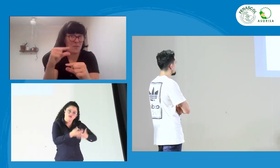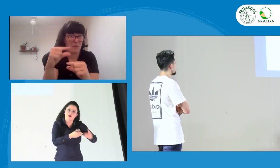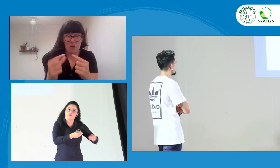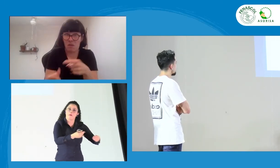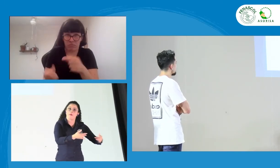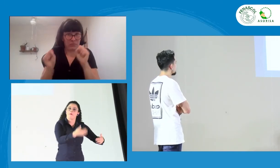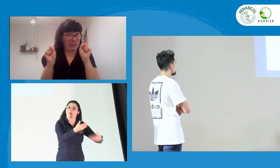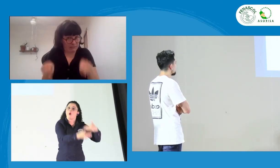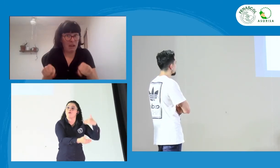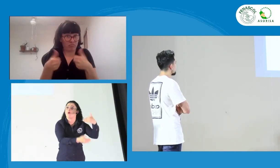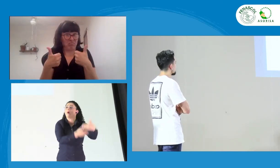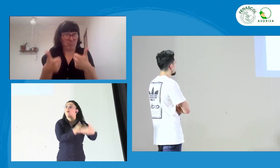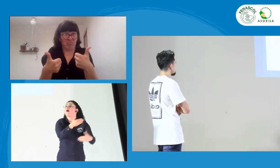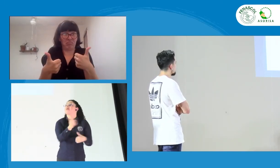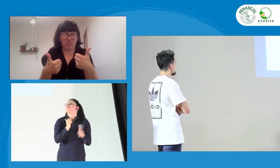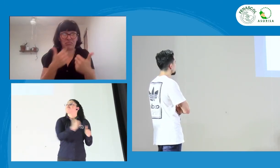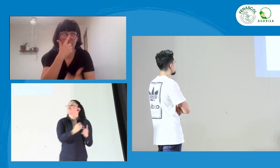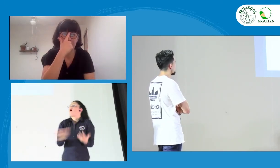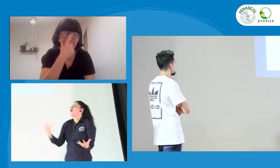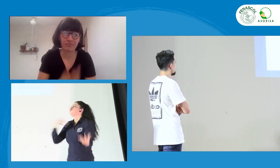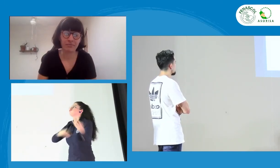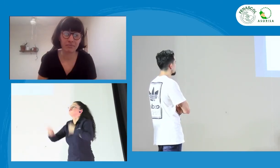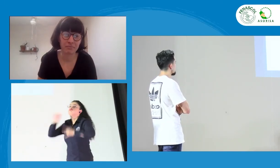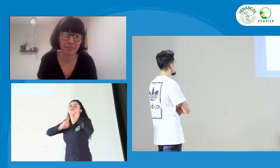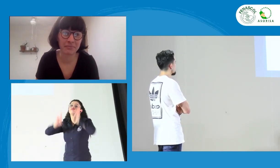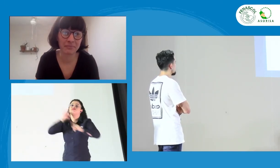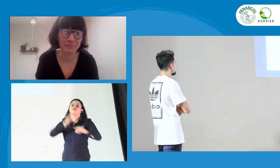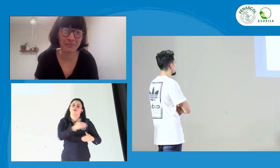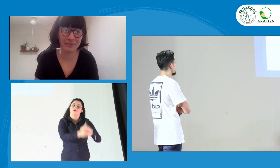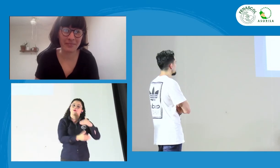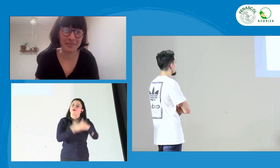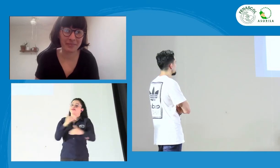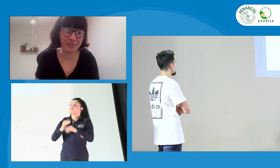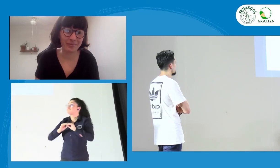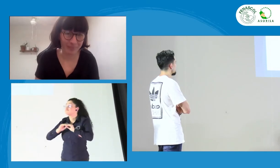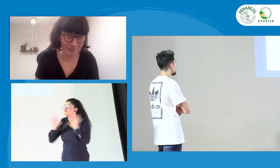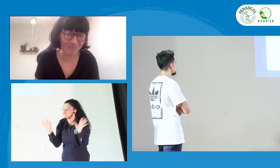poco a poco. Esa sería la manera en que se puede lograr.